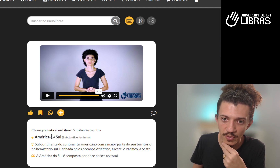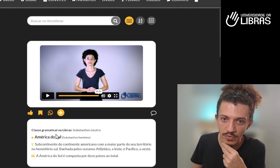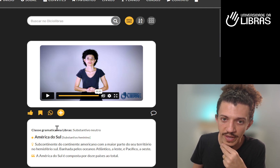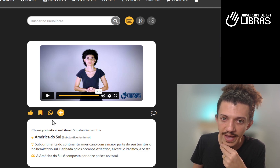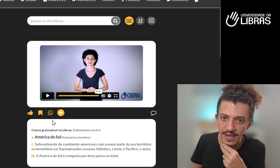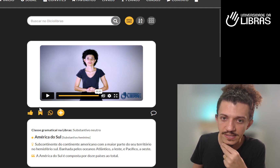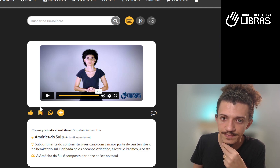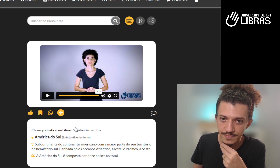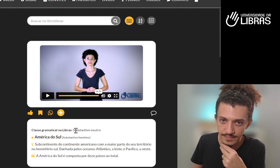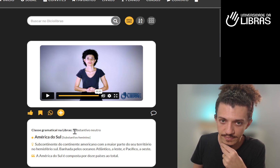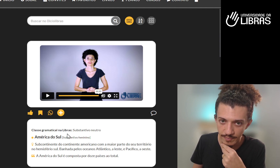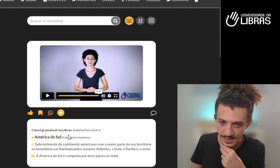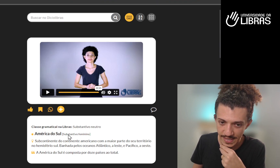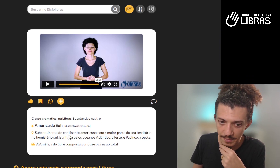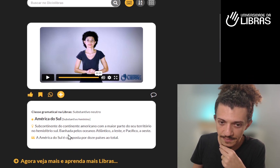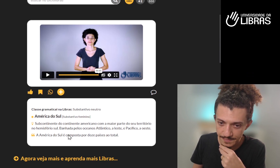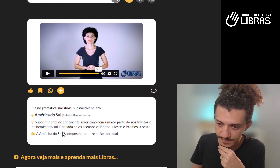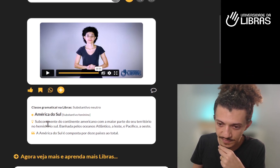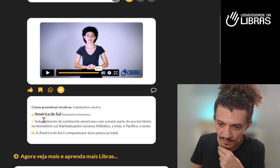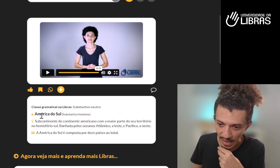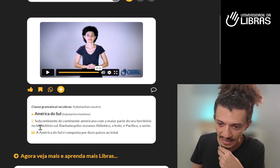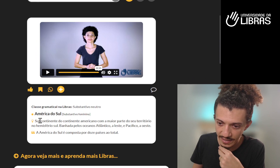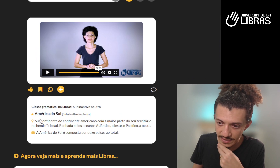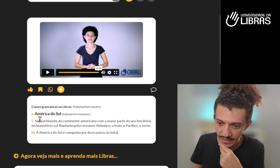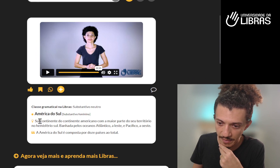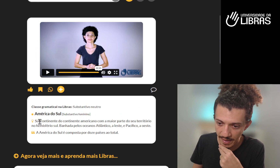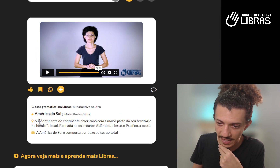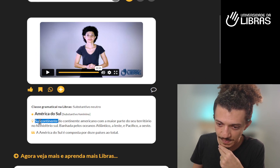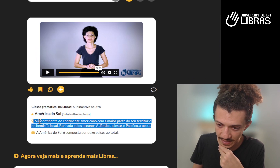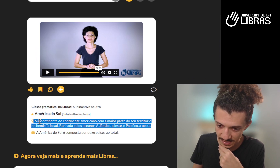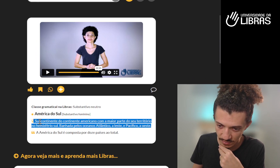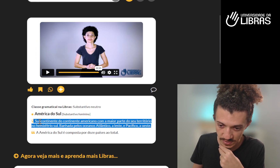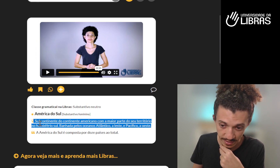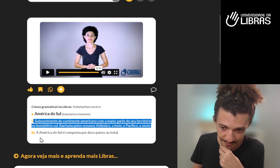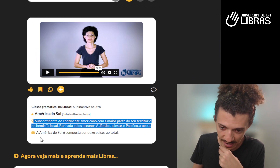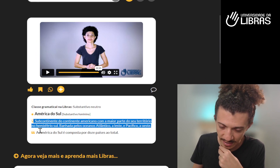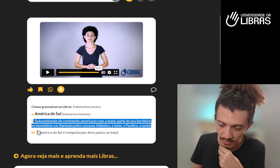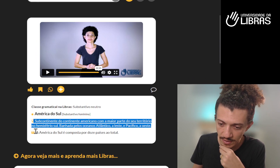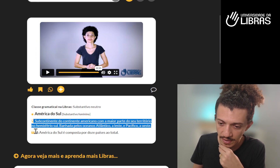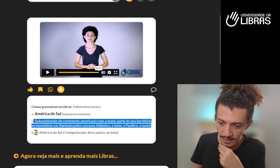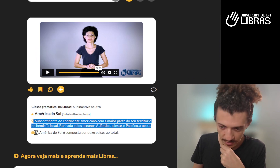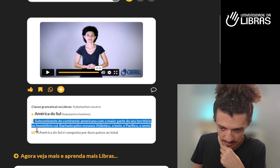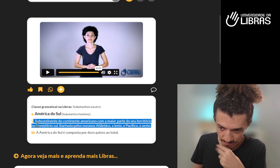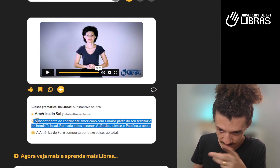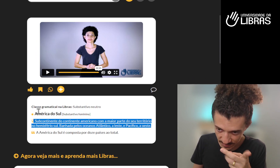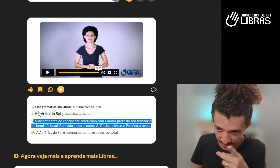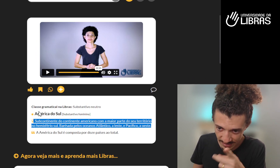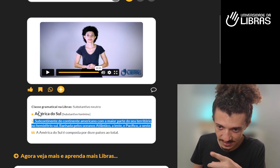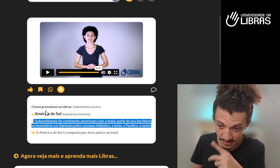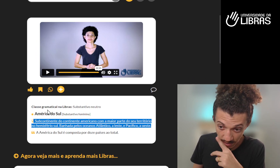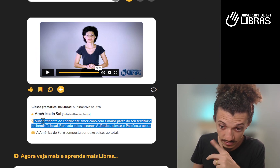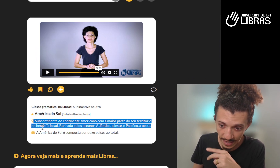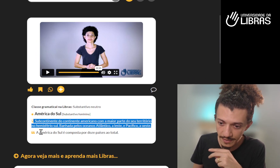português percebe? aqui tem também a explicação do significado e esse sinal tem